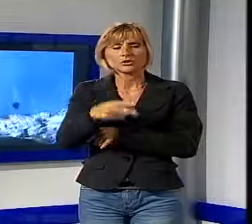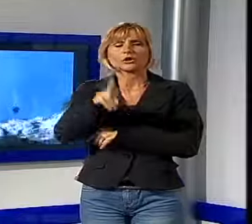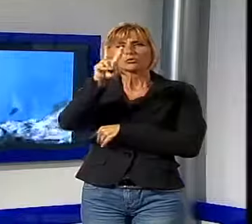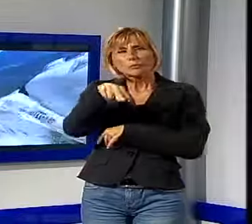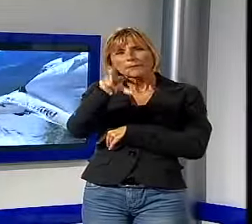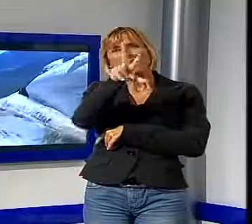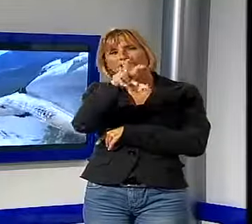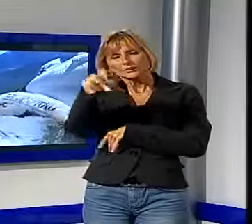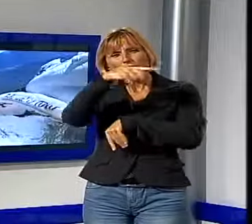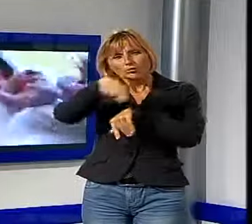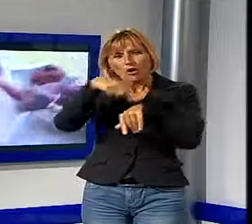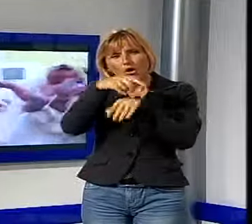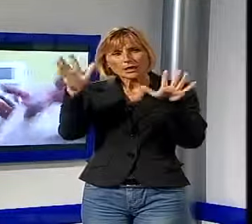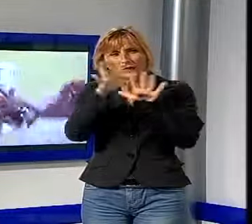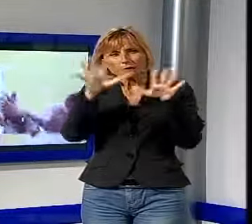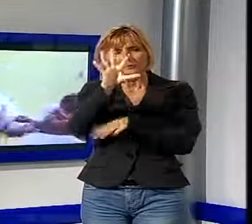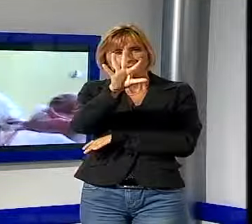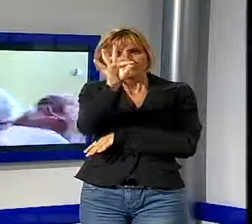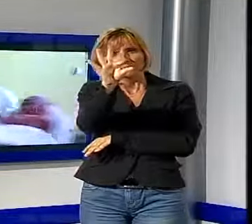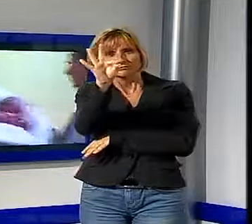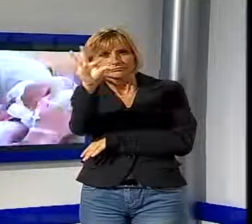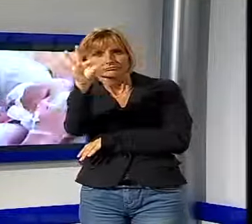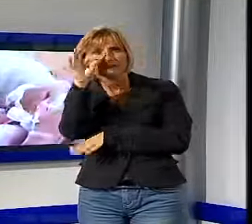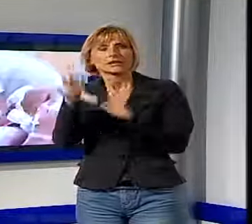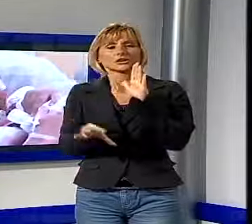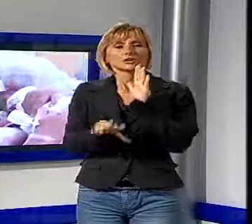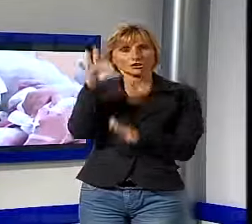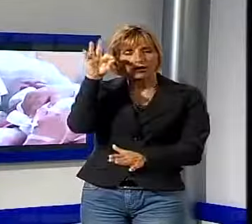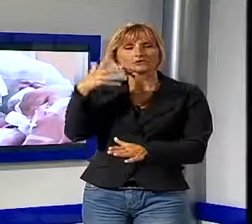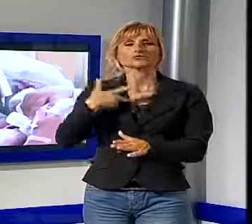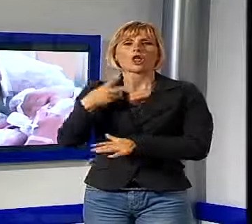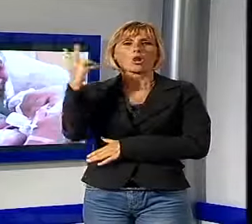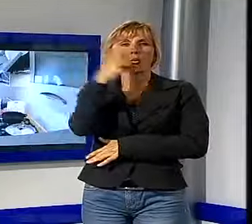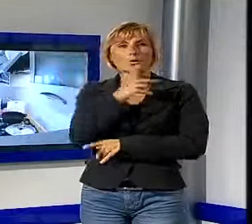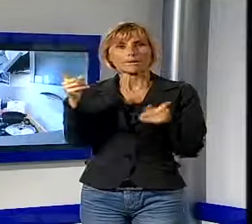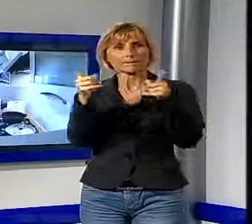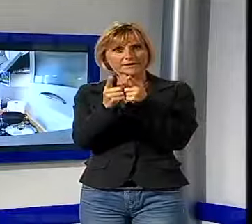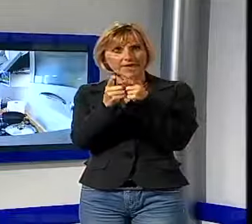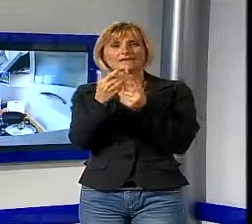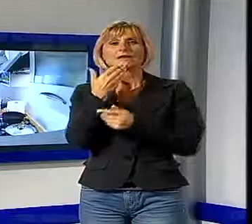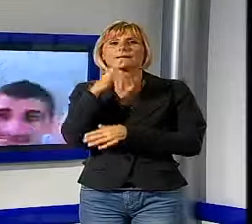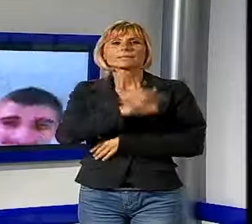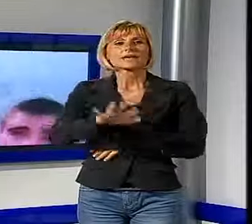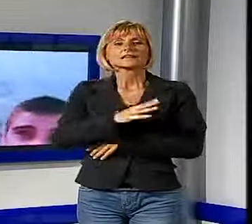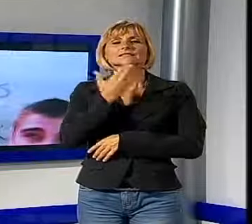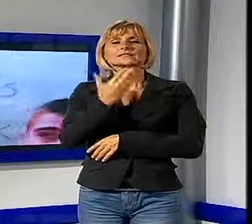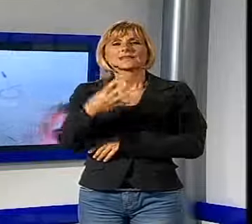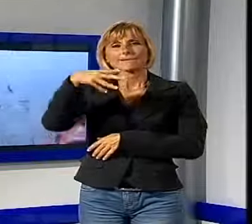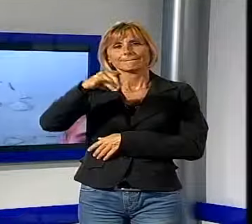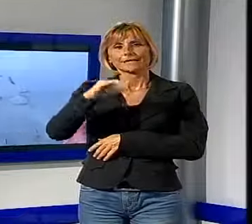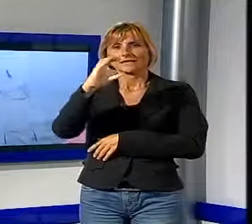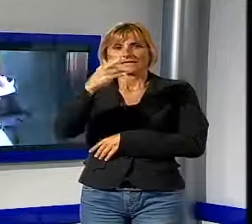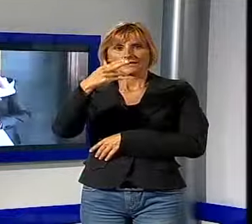immagini ricevute, ha scelto anche quelle girate da Marina Capovilla, uno scorcio di piazza San Michele che appare intorno al